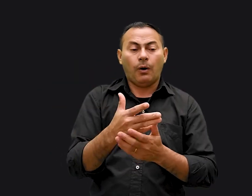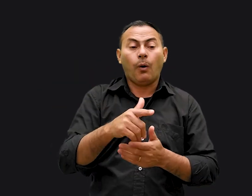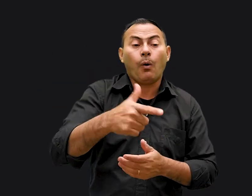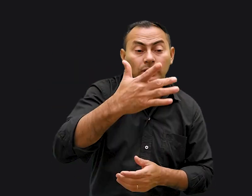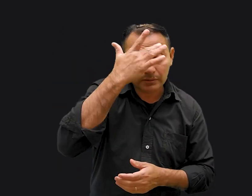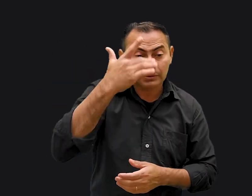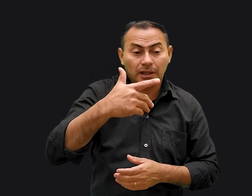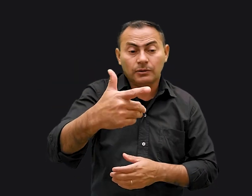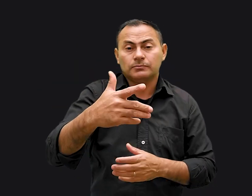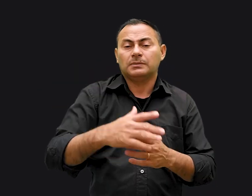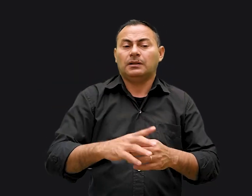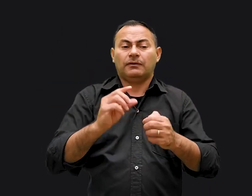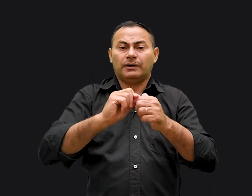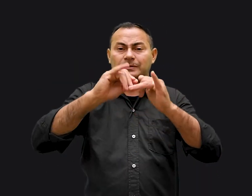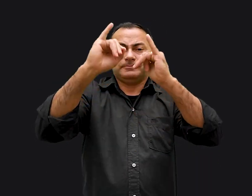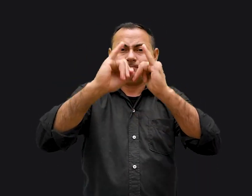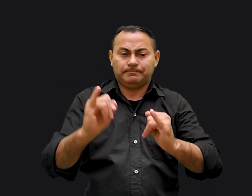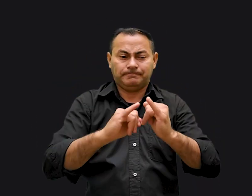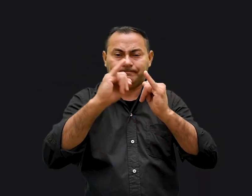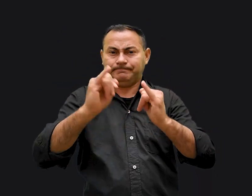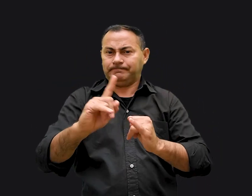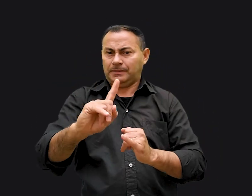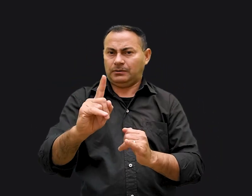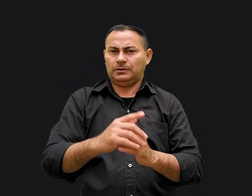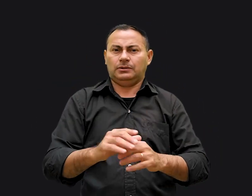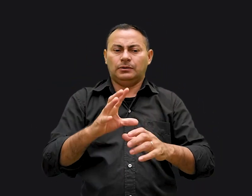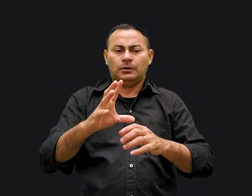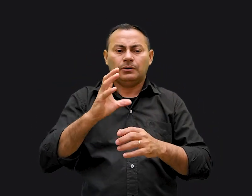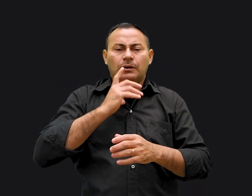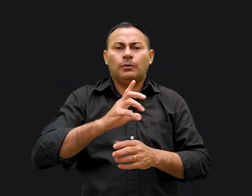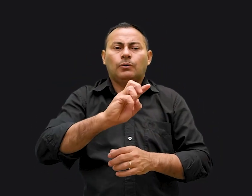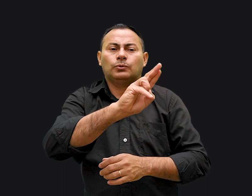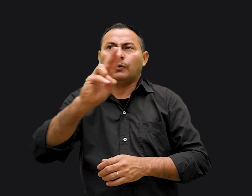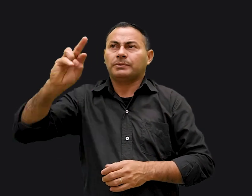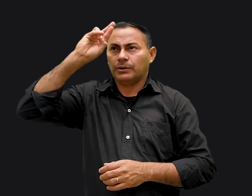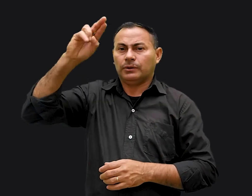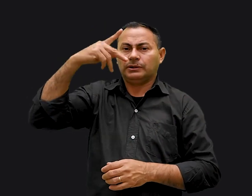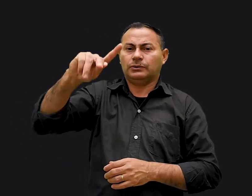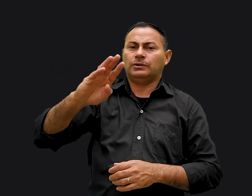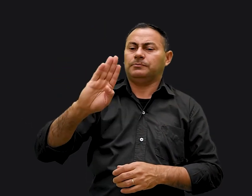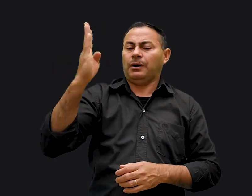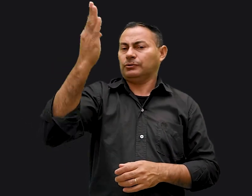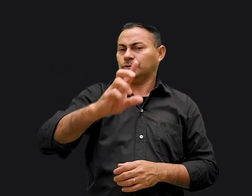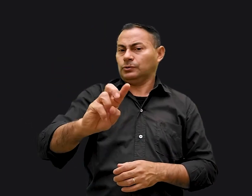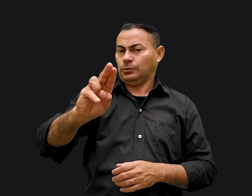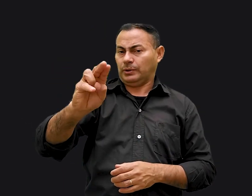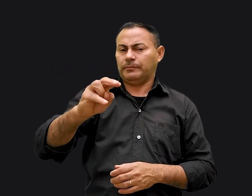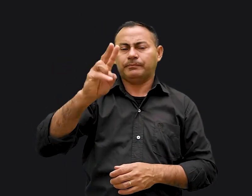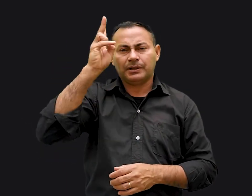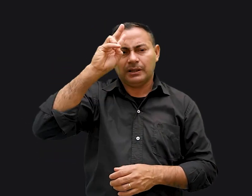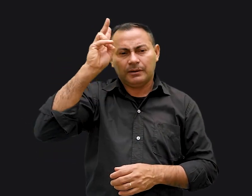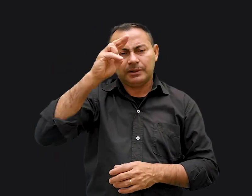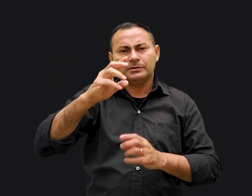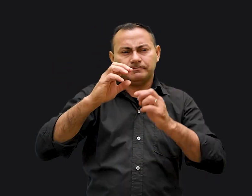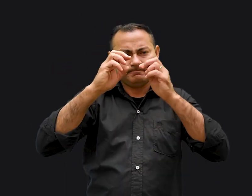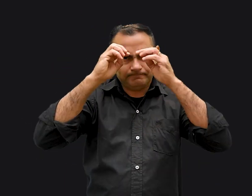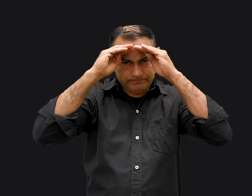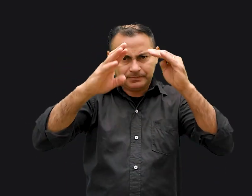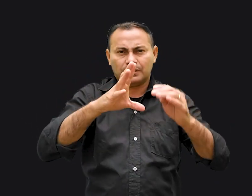Não farás para ti imagem de escultura. Não tomarás o nome do Senhor teu Deus em vão. Me lembra-te do dia do sábado, para o